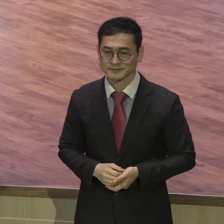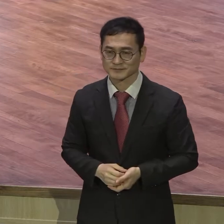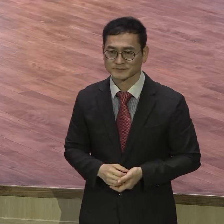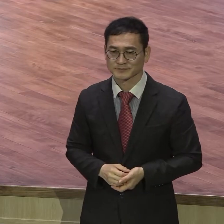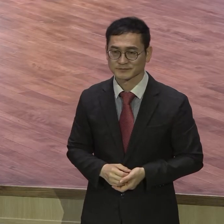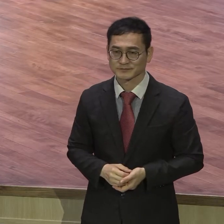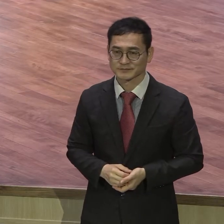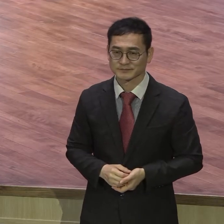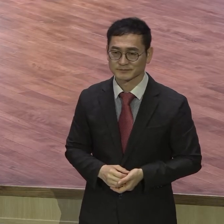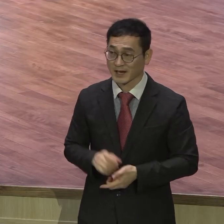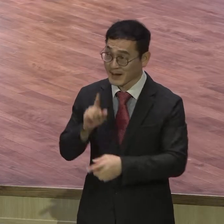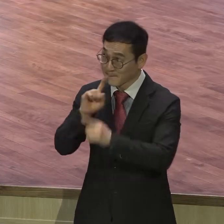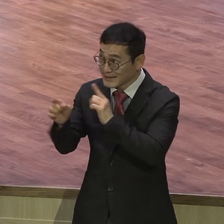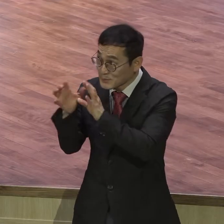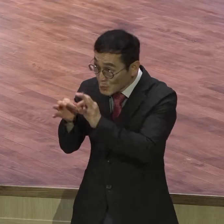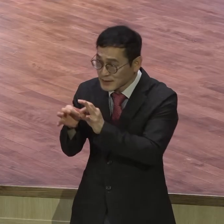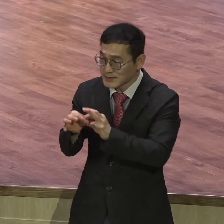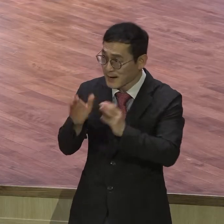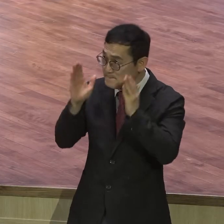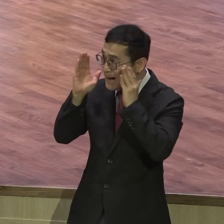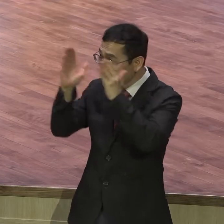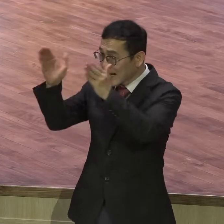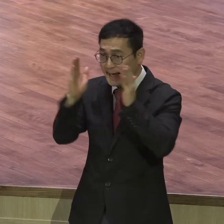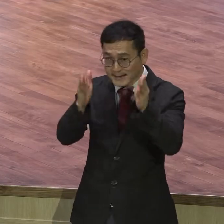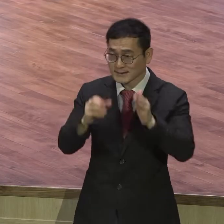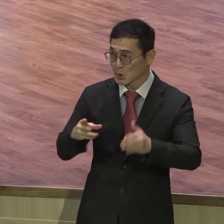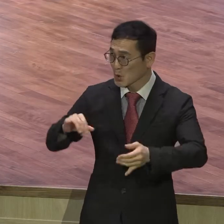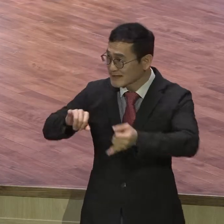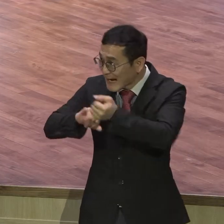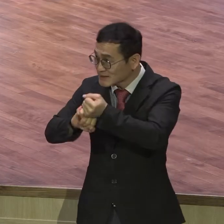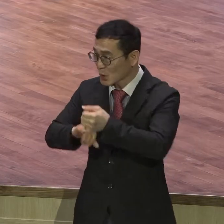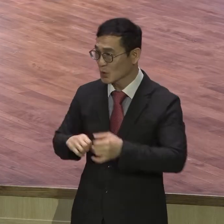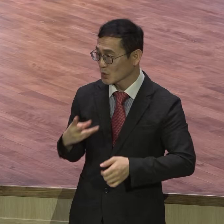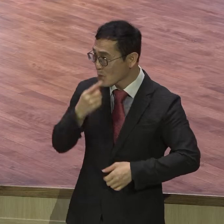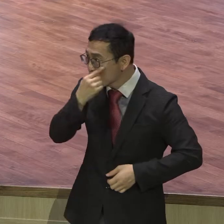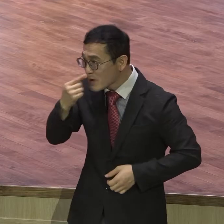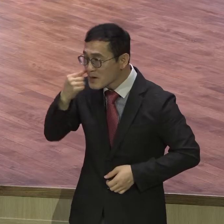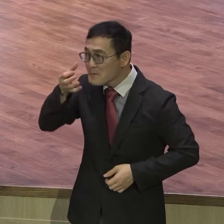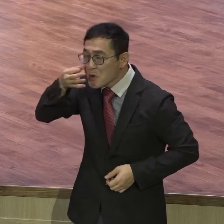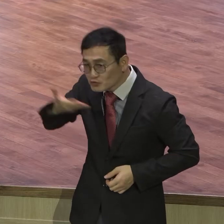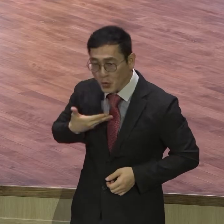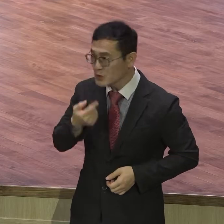잡고 말씀 통해서 약속 잡고 말씀 통해서 보정이 하나님이시니까 말씀 잡았으니까